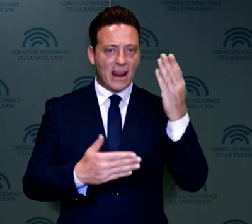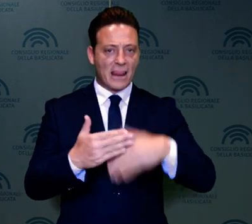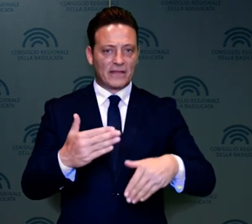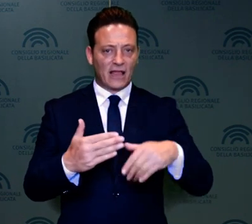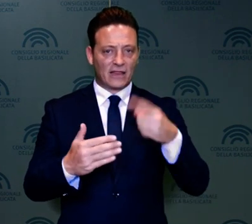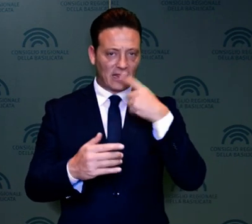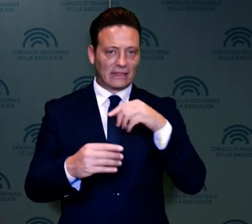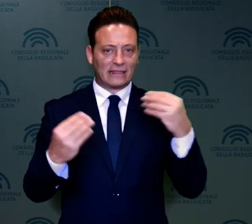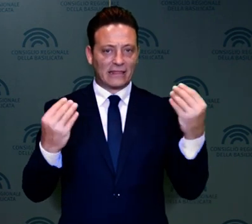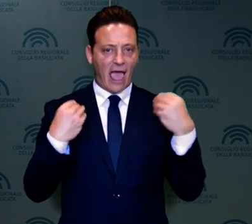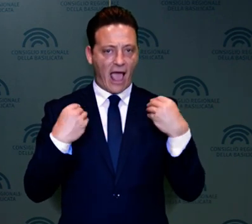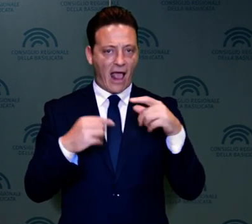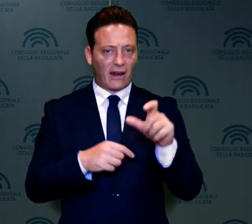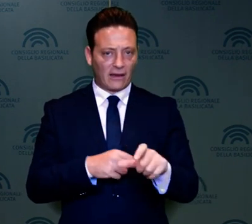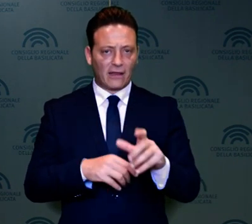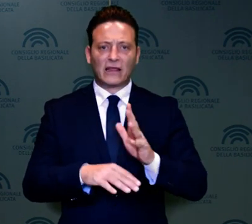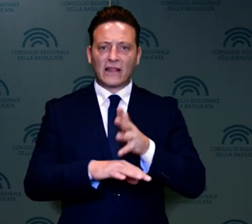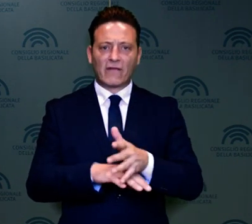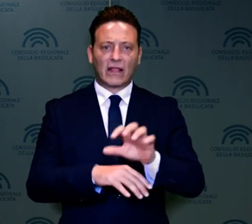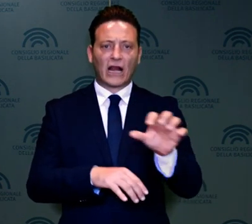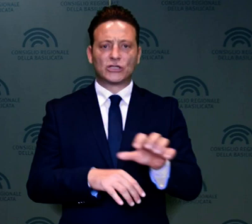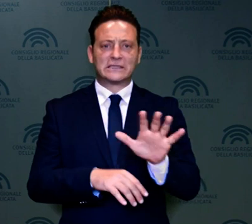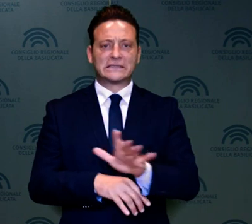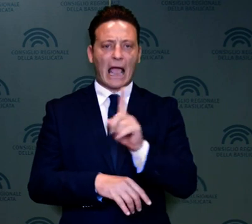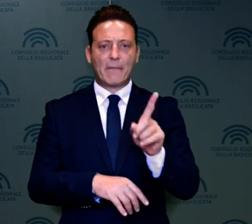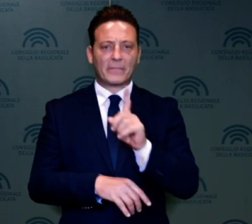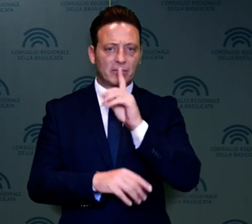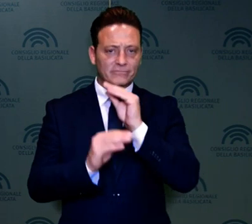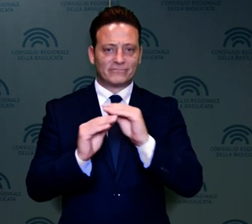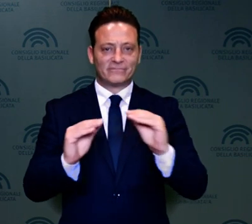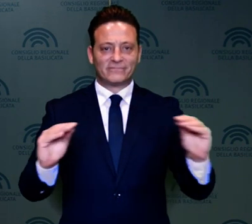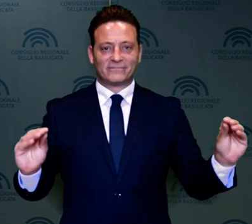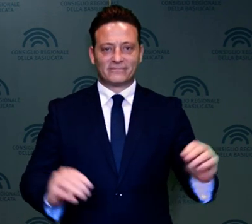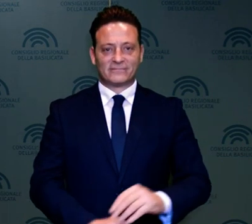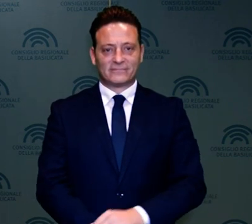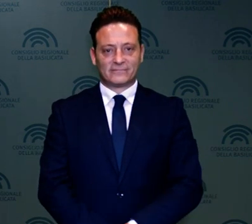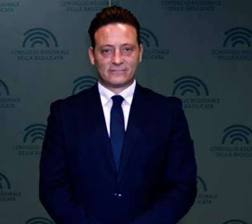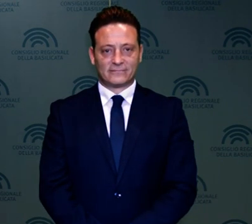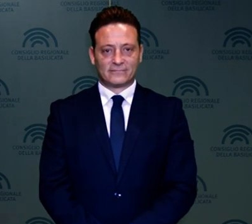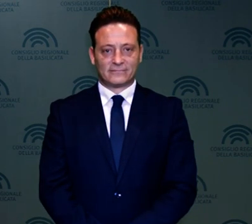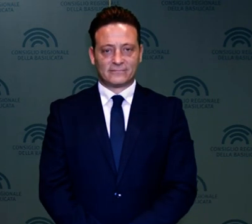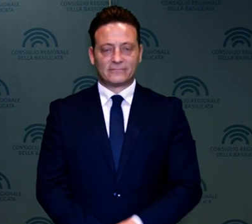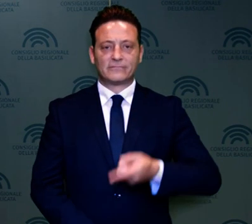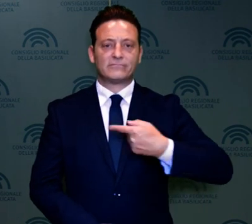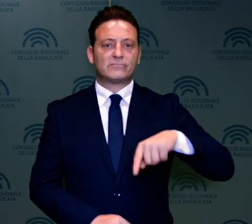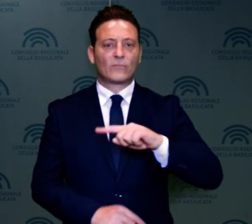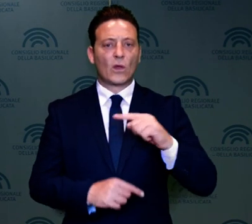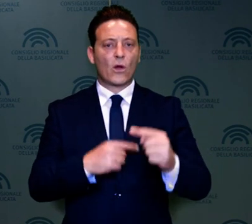gli ingenti danni, l'azione della Regione sembra essersi arenata. Non possiamo continuare ad